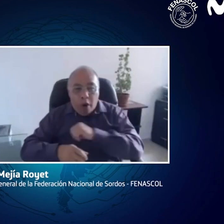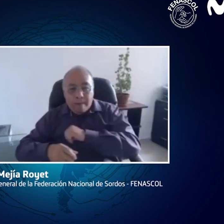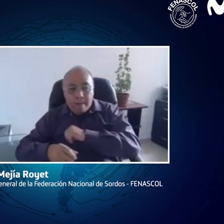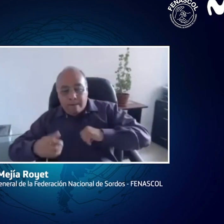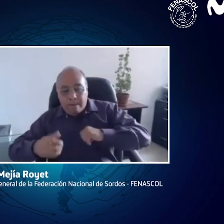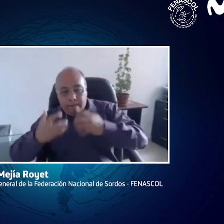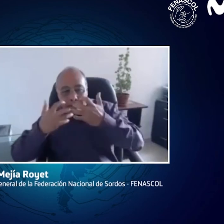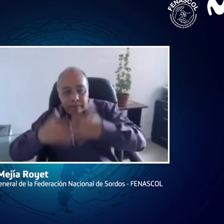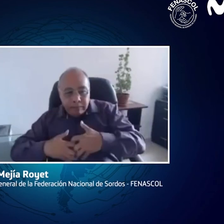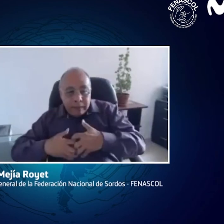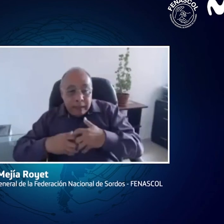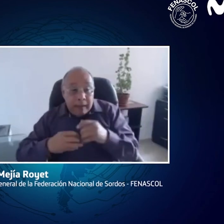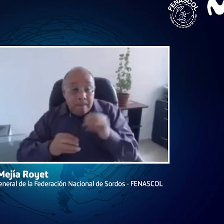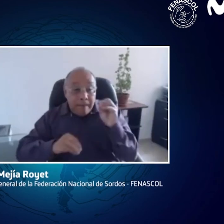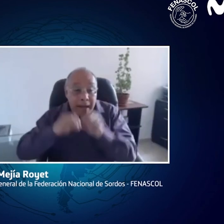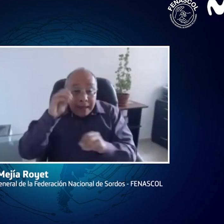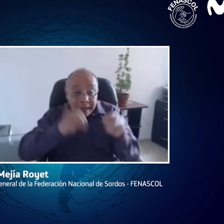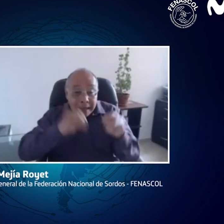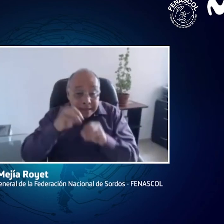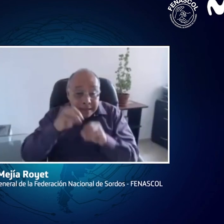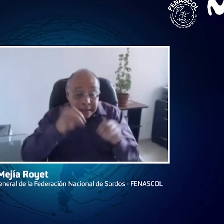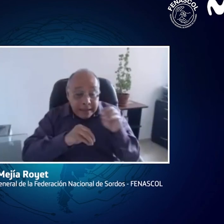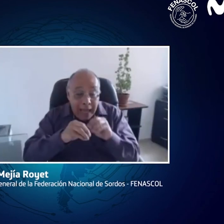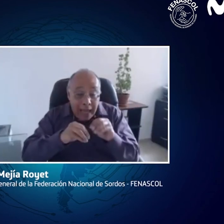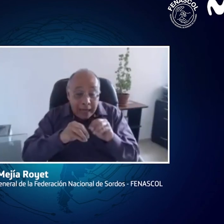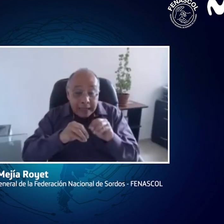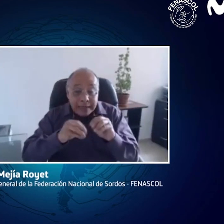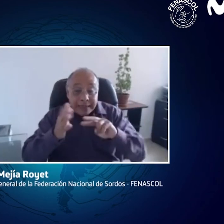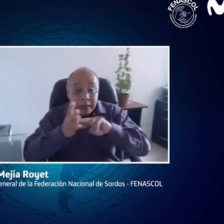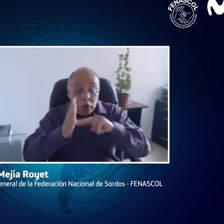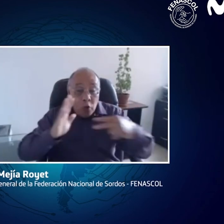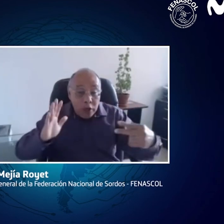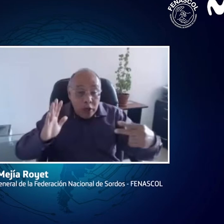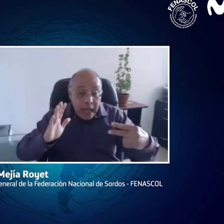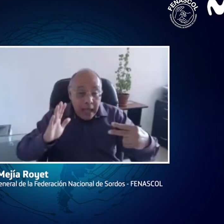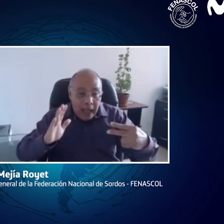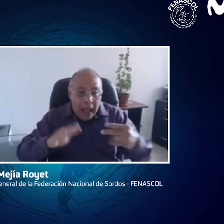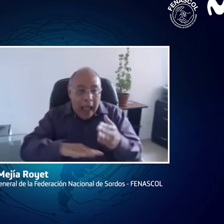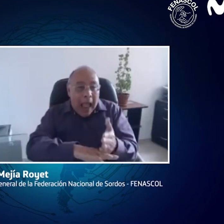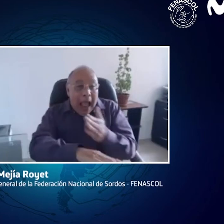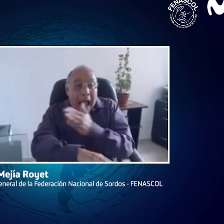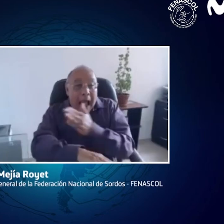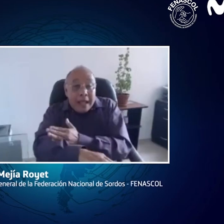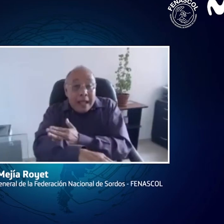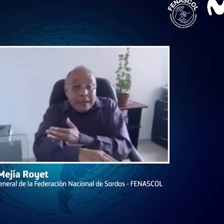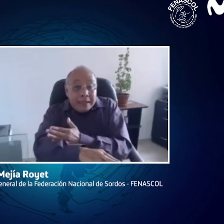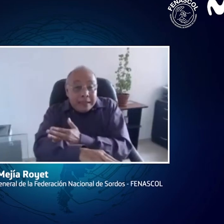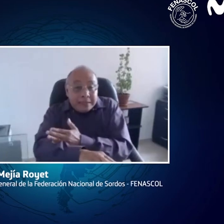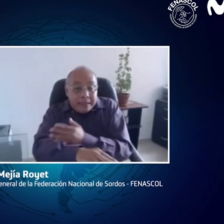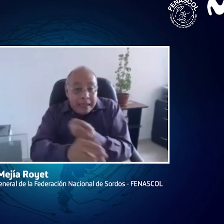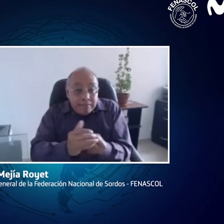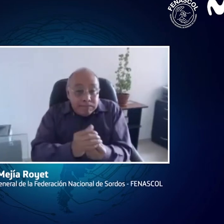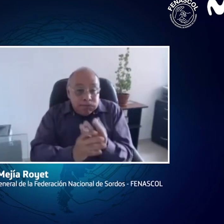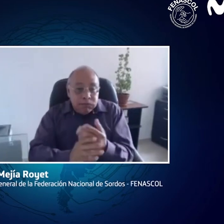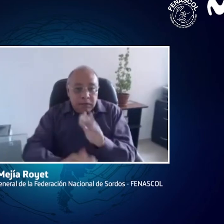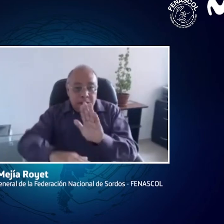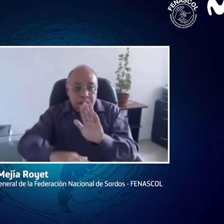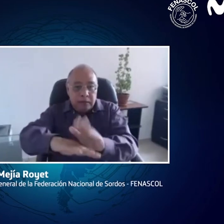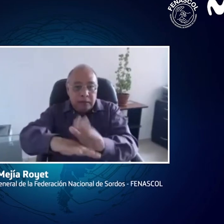el Estado, el gobierno, las entidades privadas y demás generen esta, a través de la tecnología,